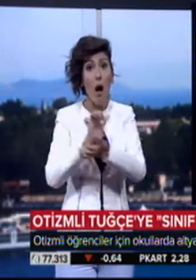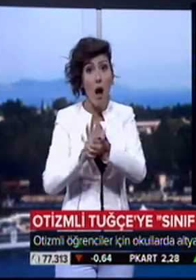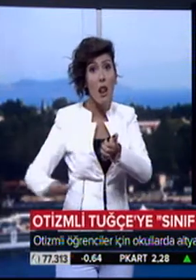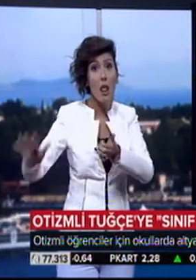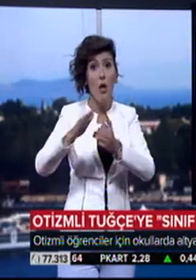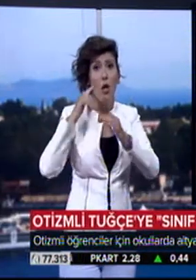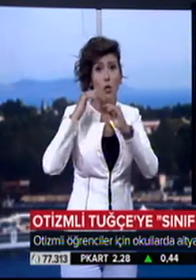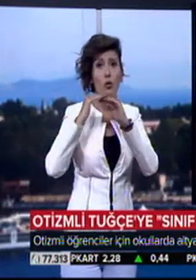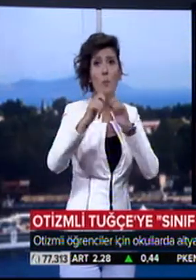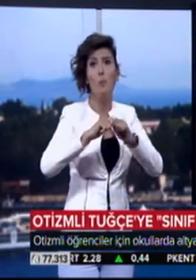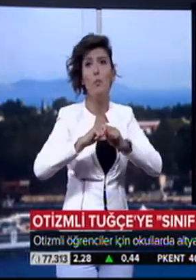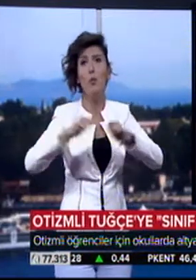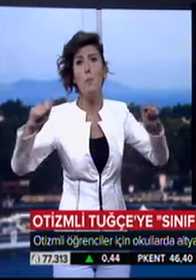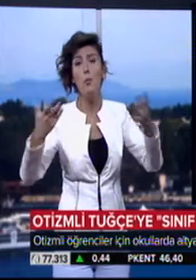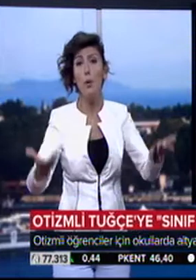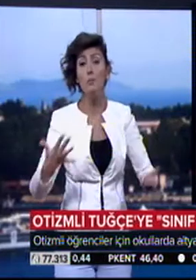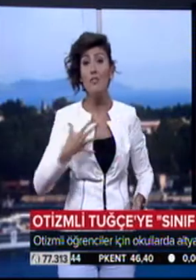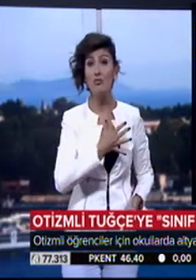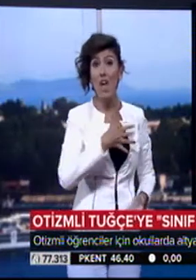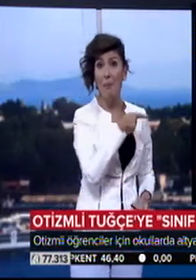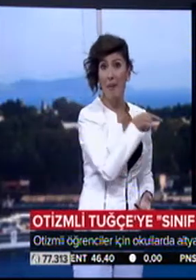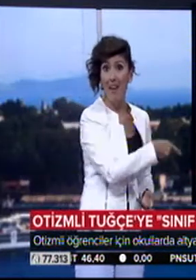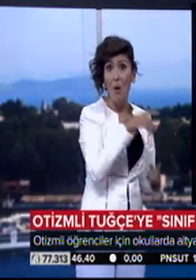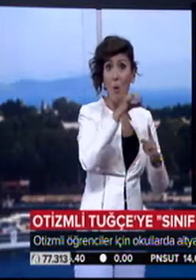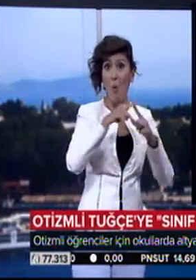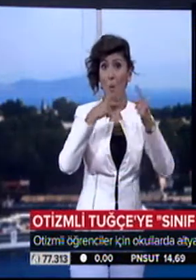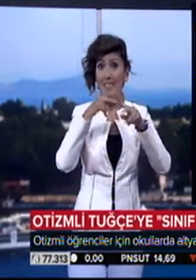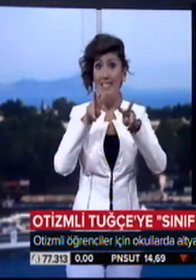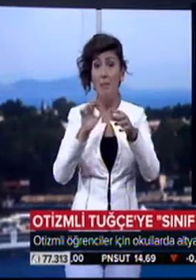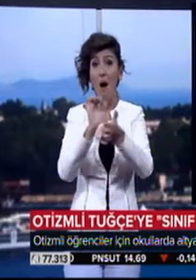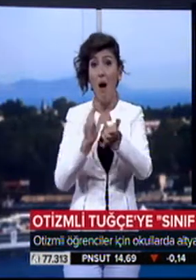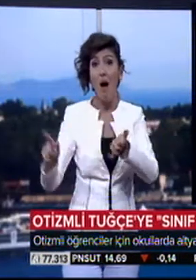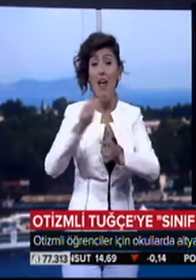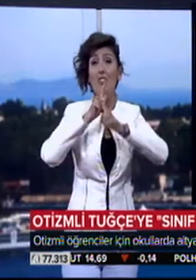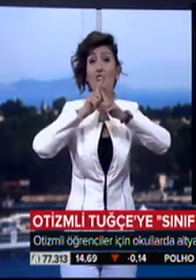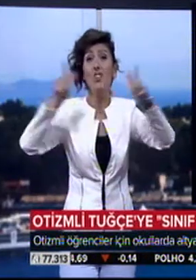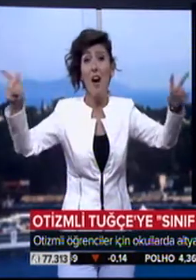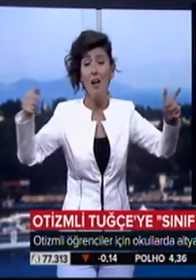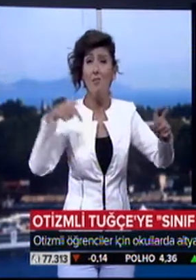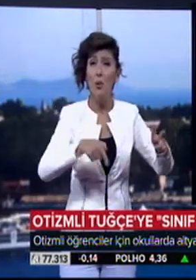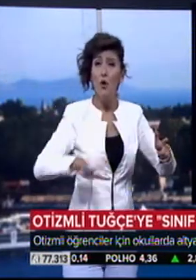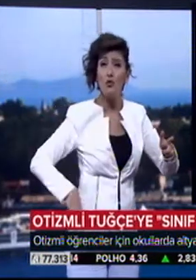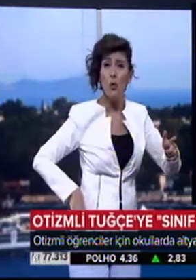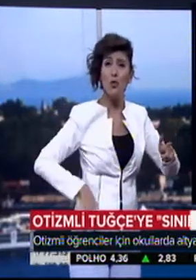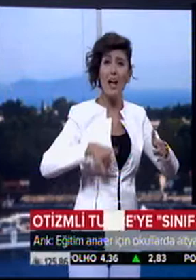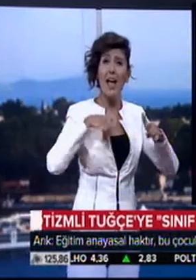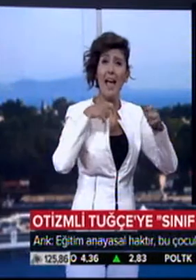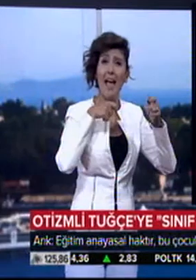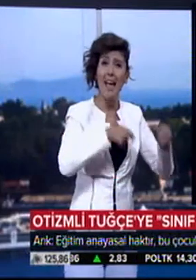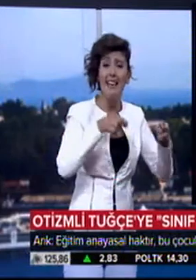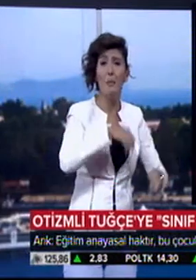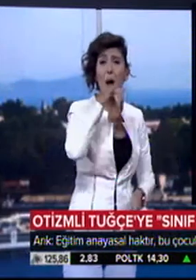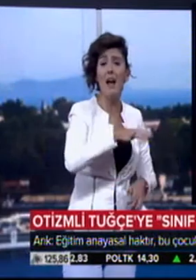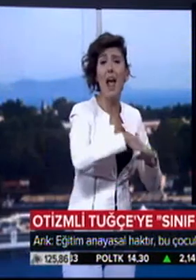toplumdan kopuyor. CHP'li Arık otizmli aileler adına çağrıda bulundu. Gelin bu çocukların eğitim hakkını ellerinden almayın.